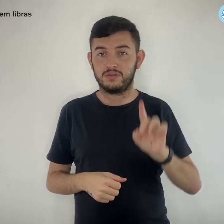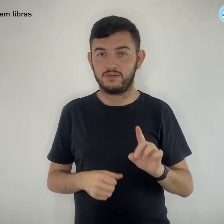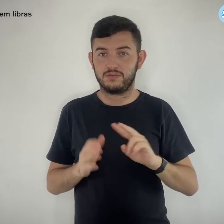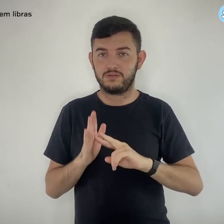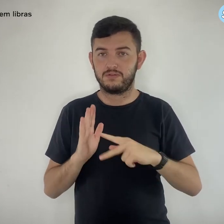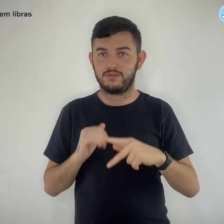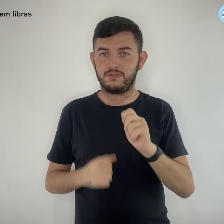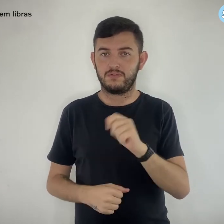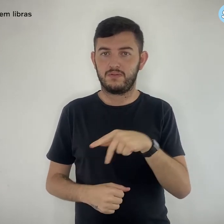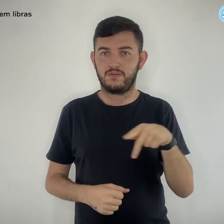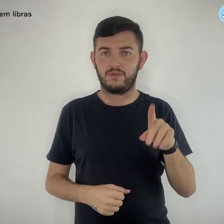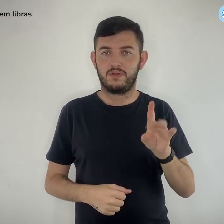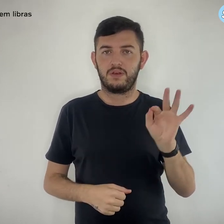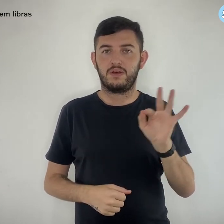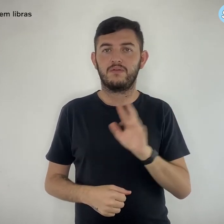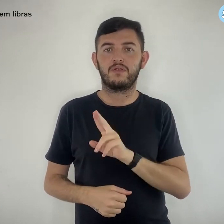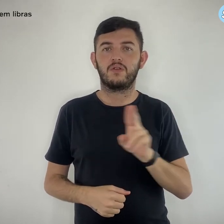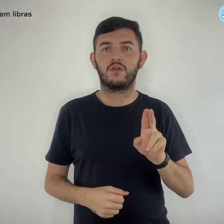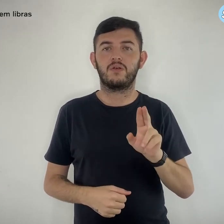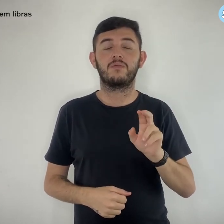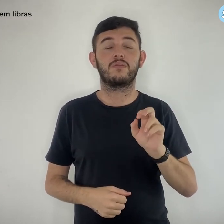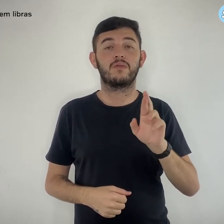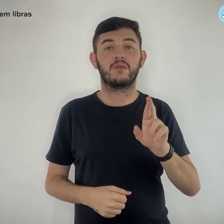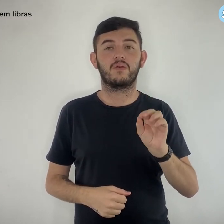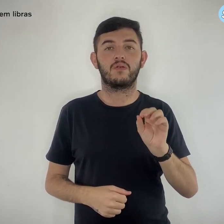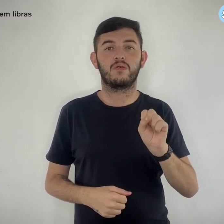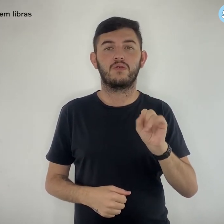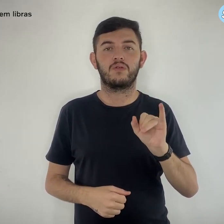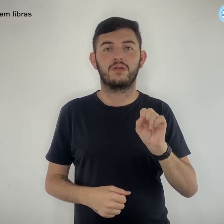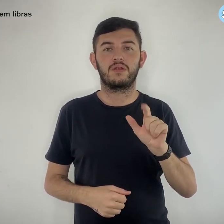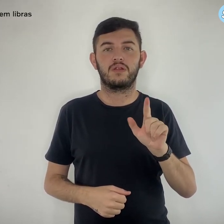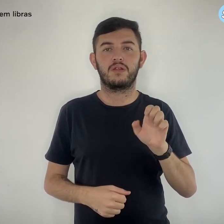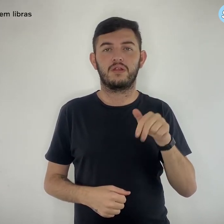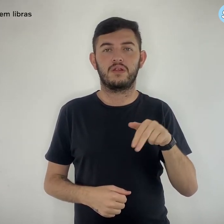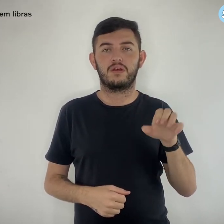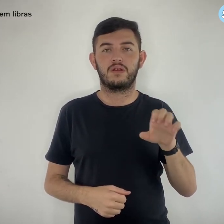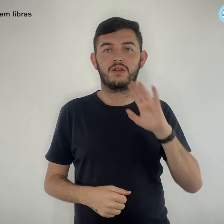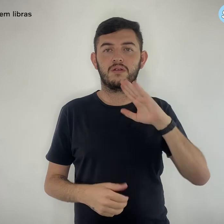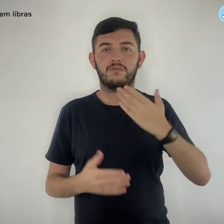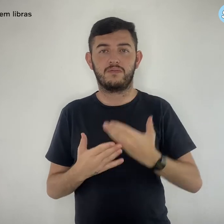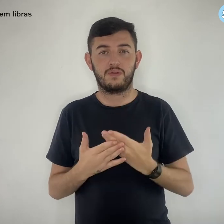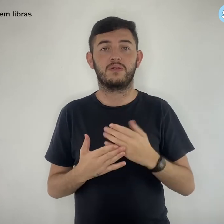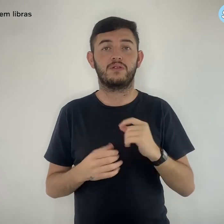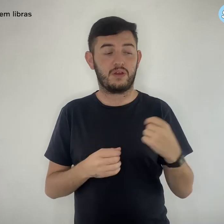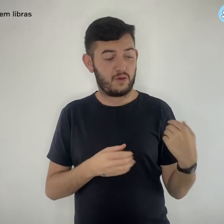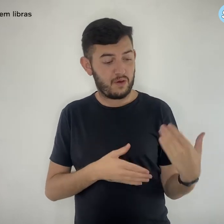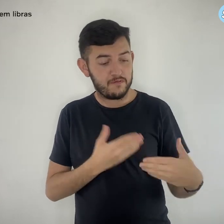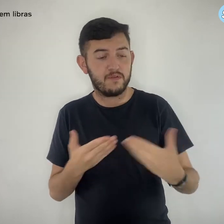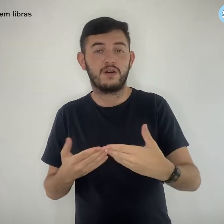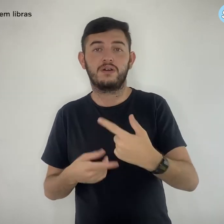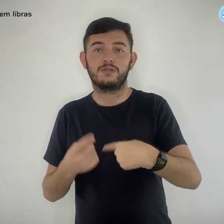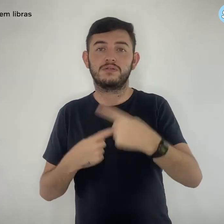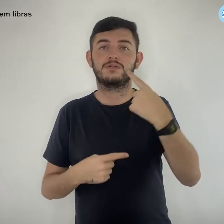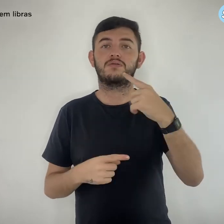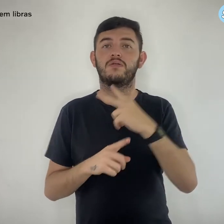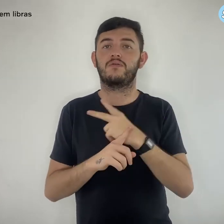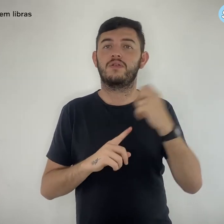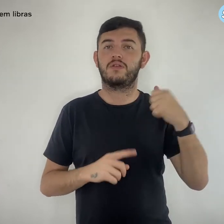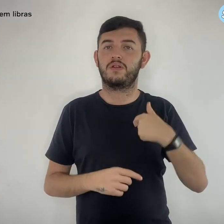Simpro, Rosilene Correia, acredita que a medida é um avanço e uma importante vitória pela vida